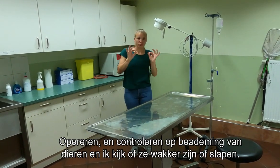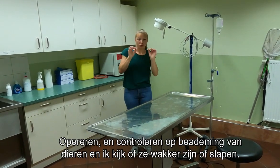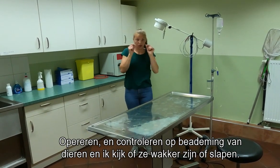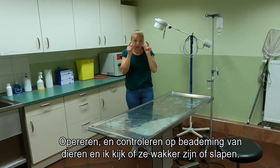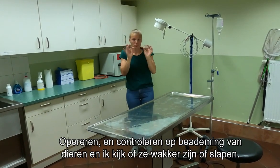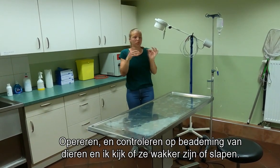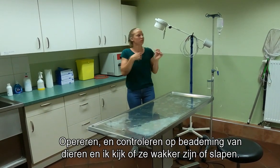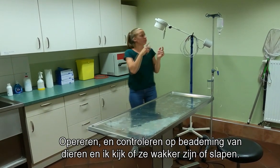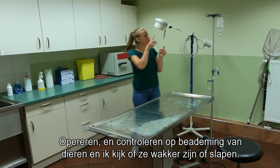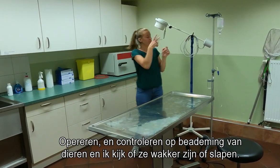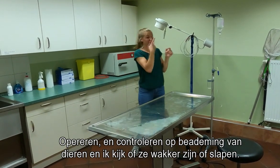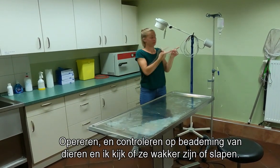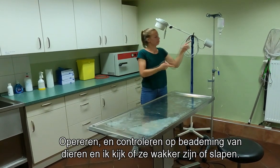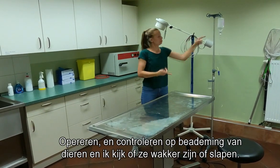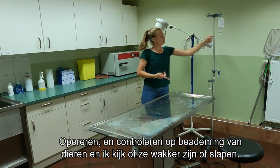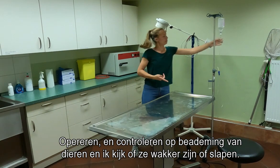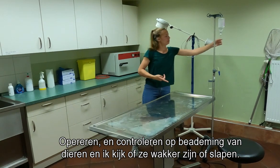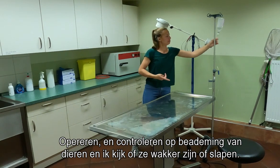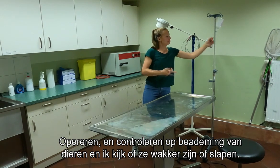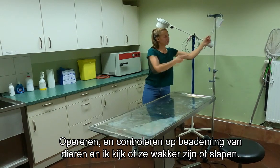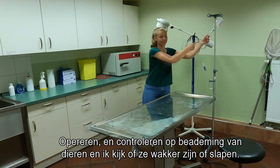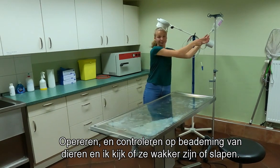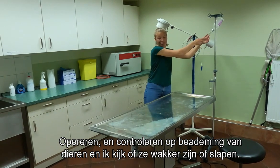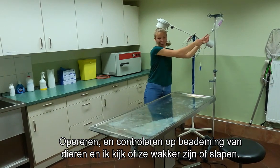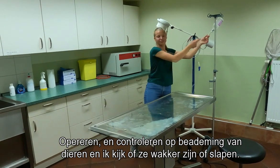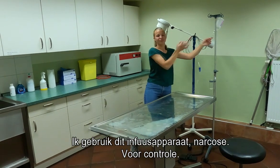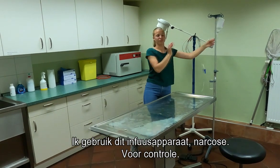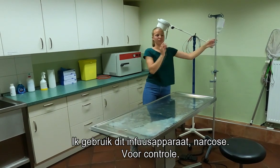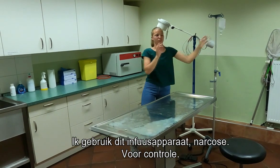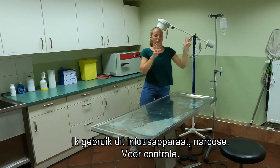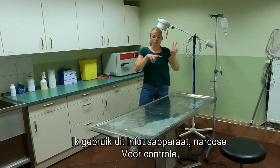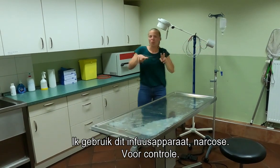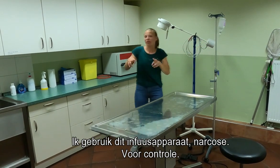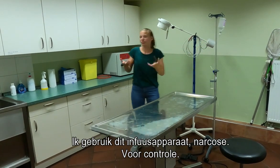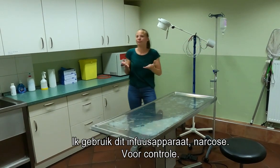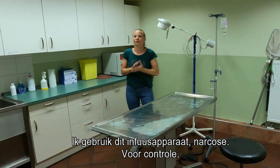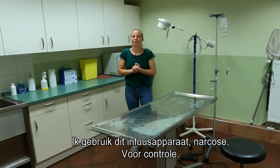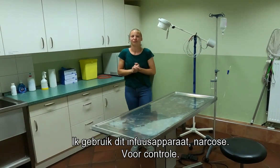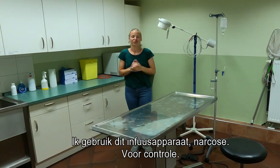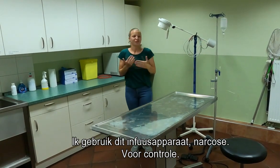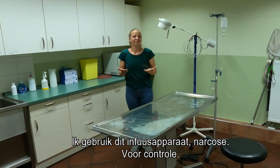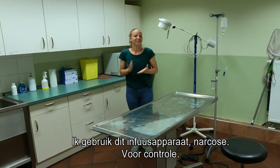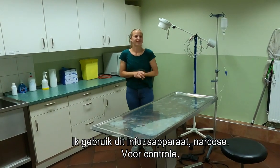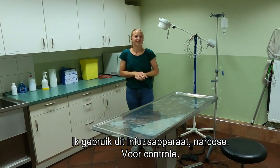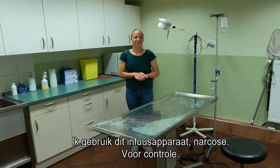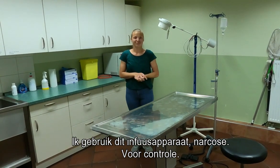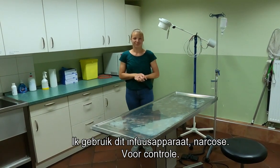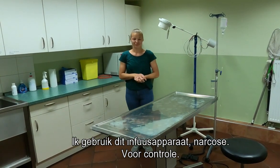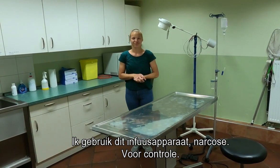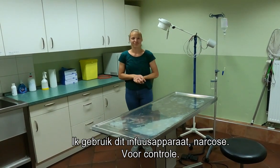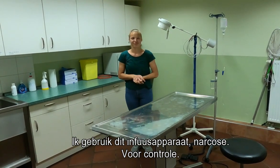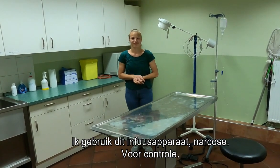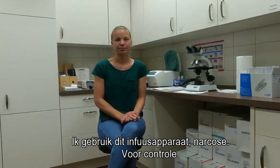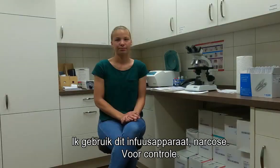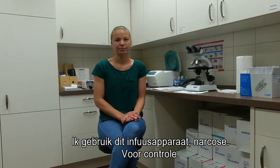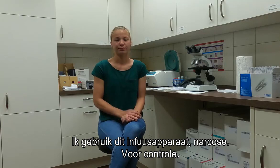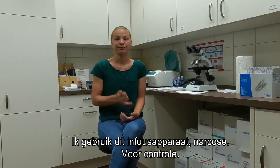dieren en ik kijk of ze wakker zijn of slapen. Ik gebruik dit infuusapparaat. Narkozen voor controle.